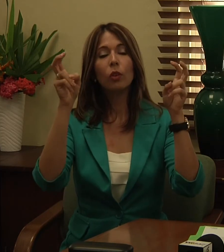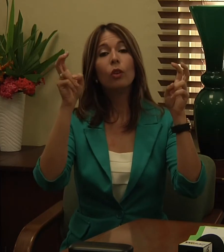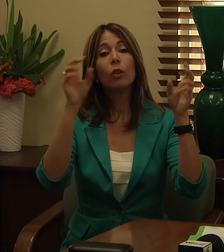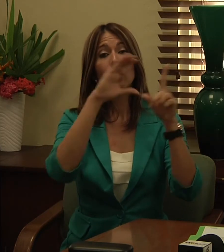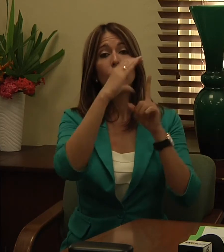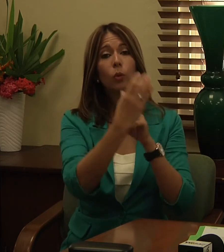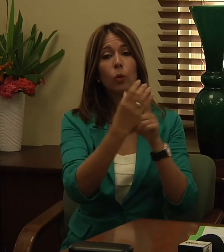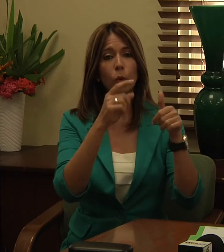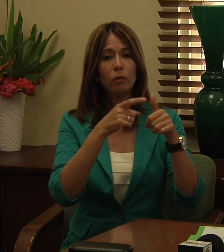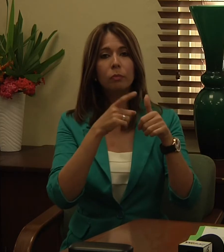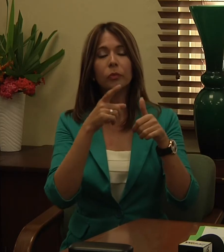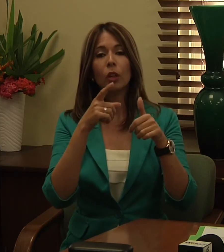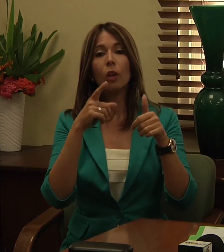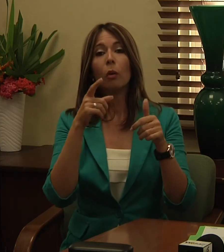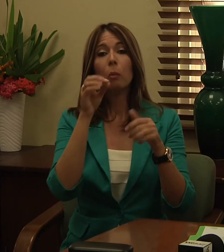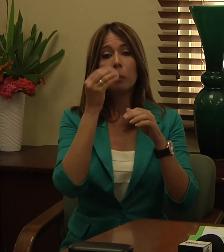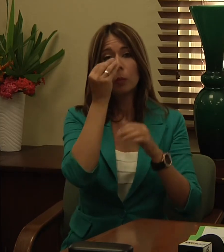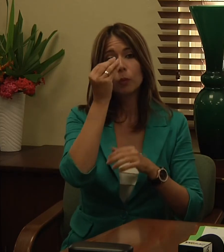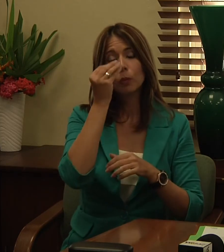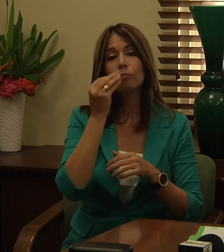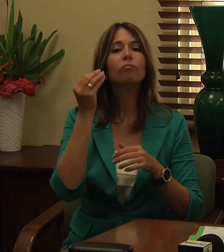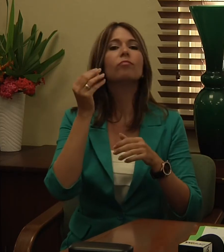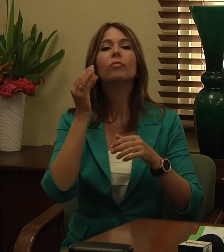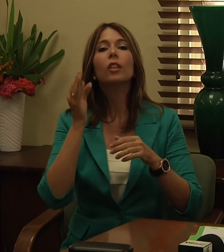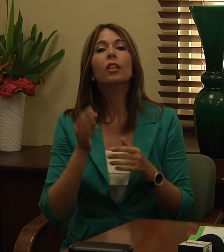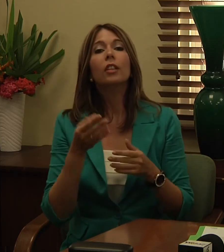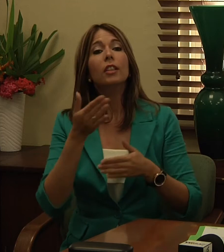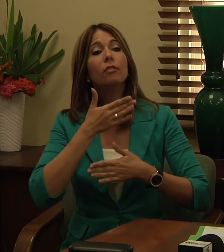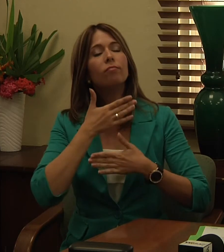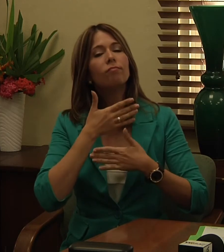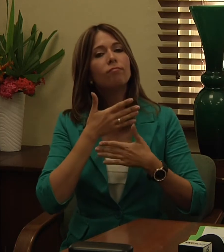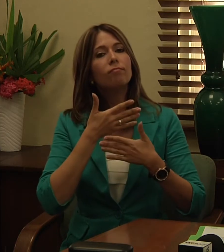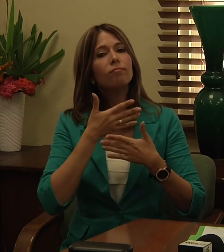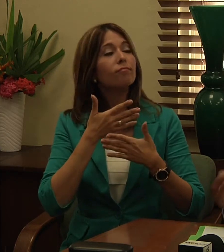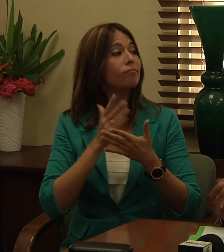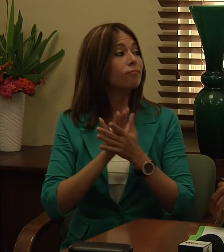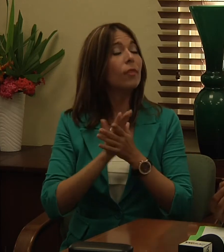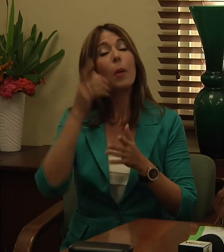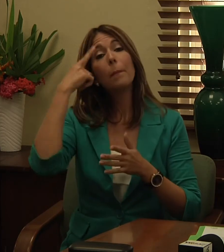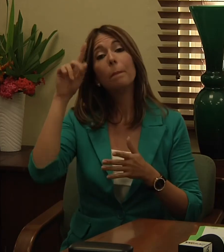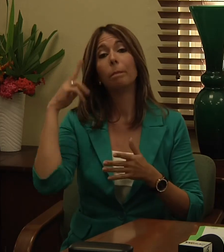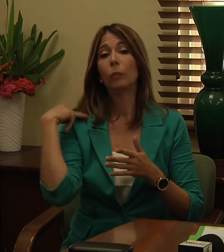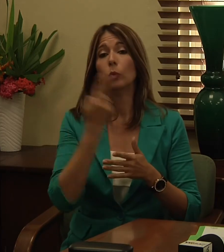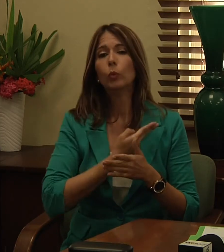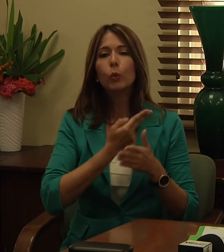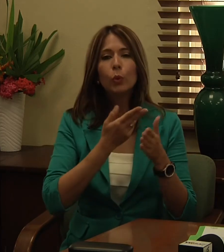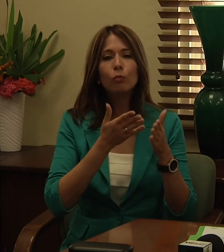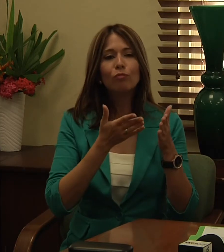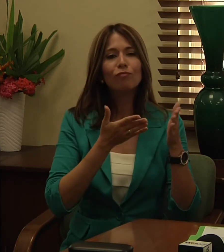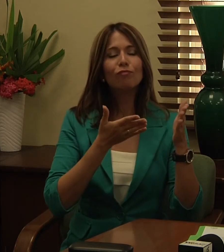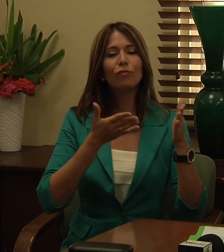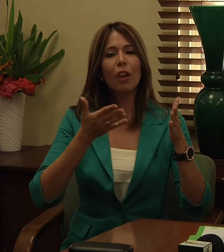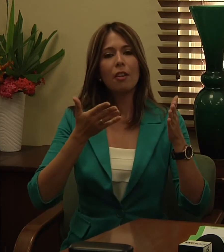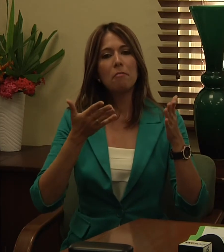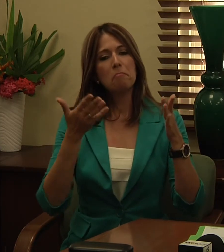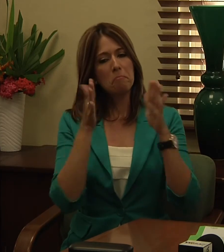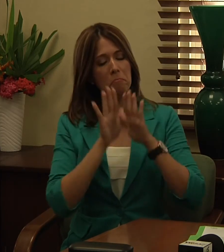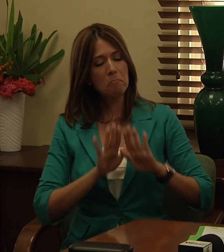efecto en la relajación un poco para combinar el humor con aquellos